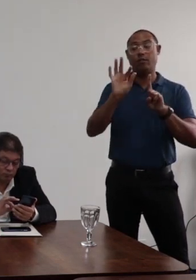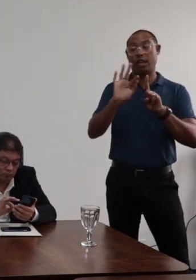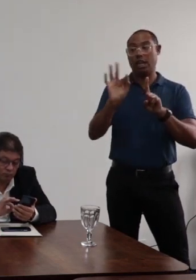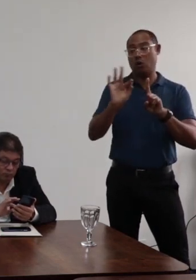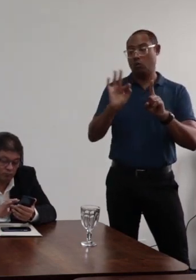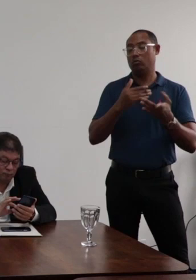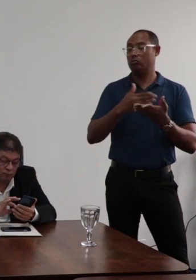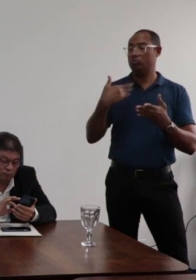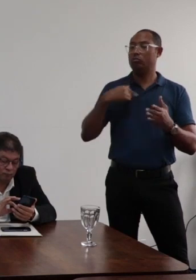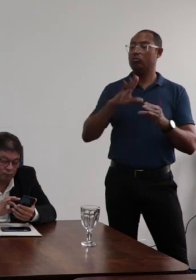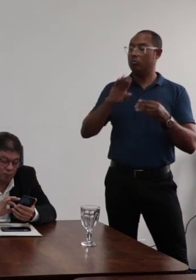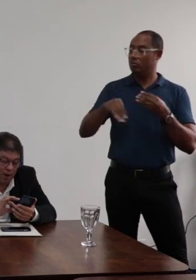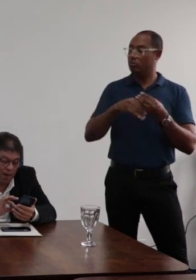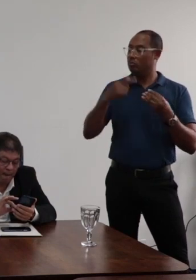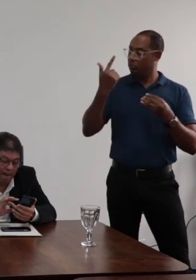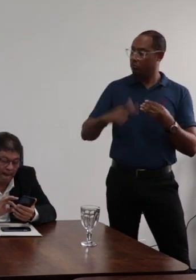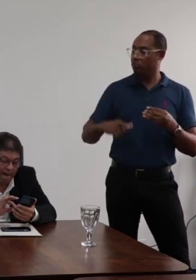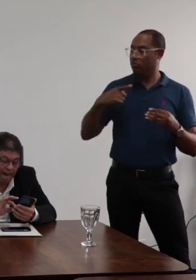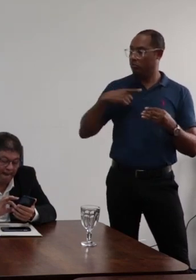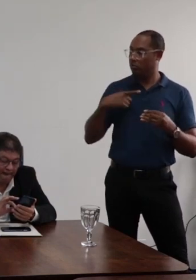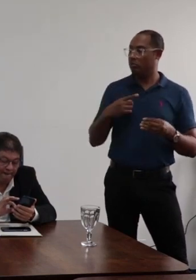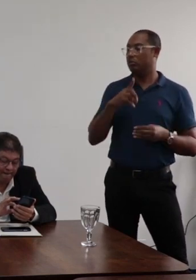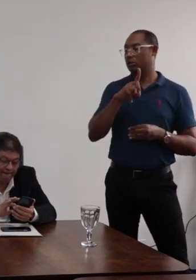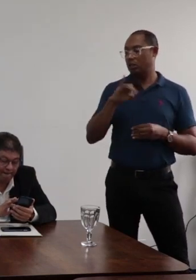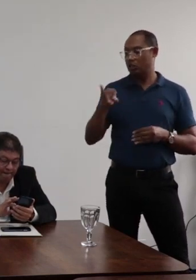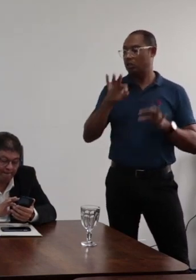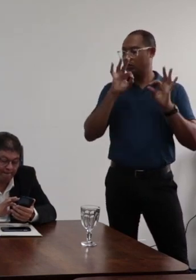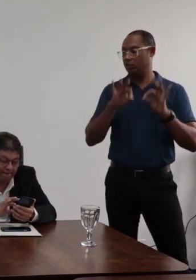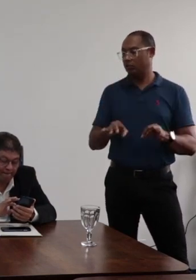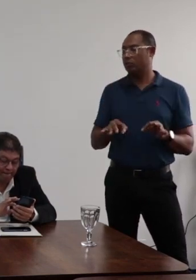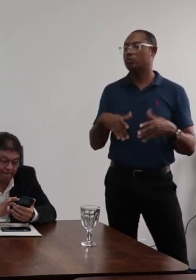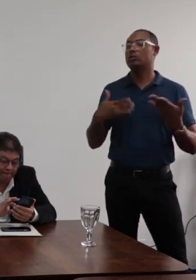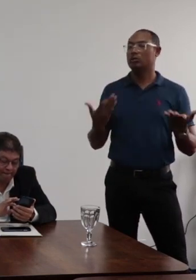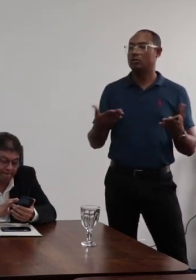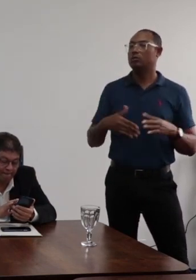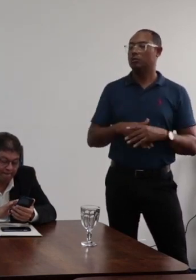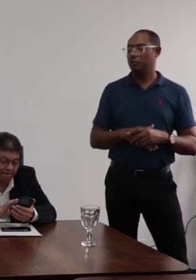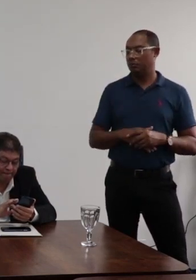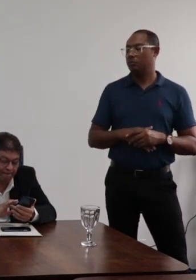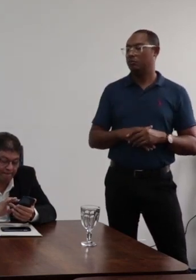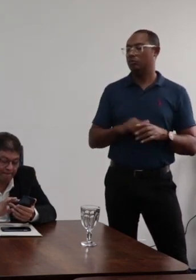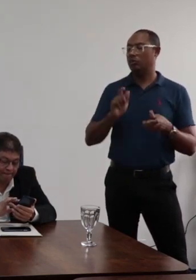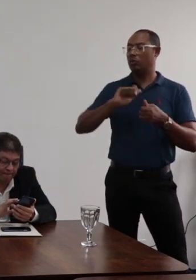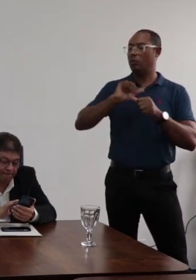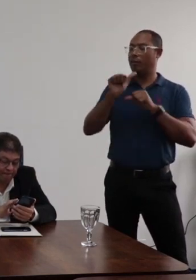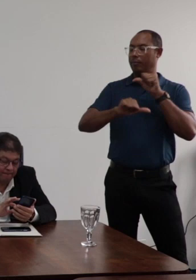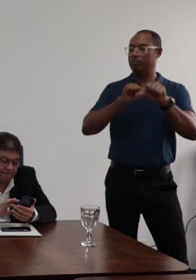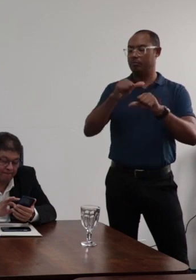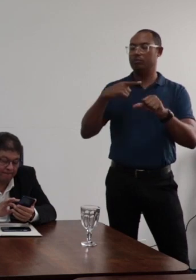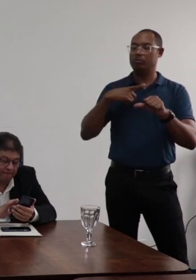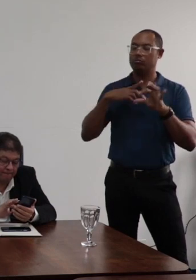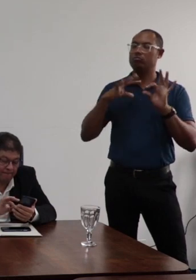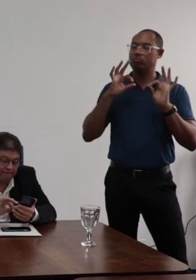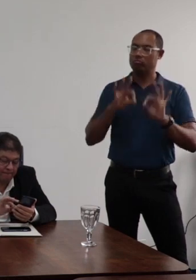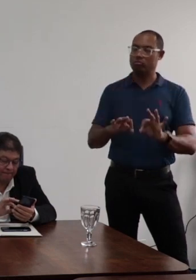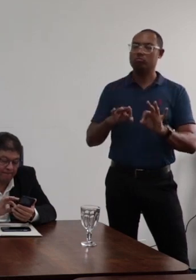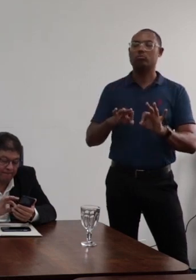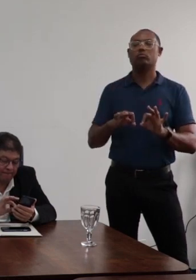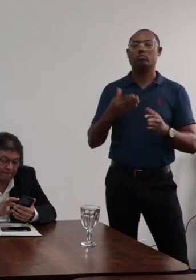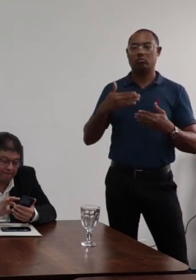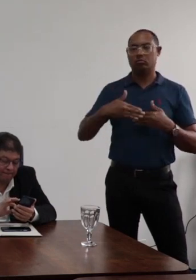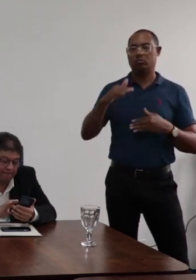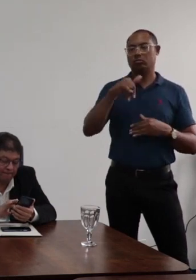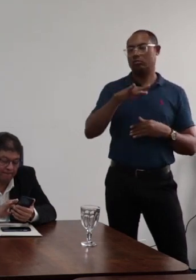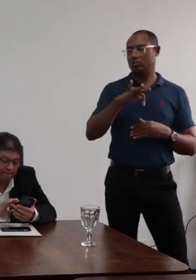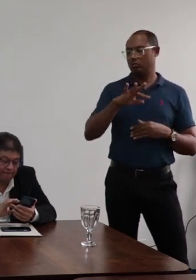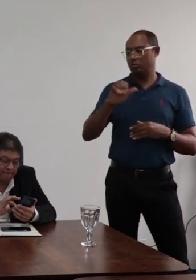incorporamos a esse normativo, reafirmando essa data, então, essa foi uma alteração que procedemos na